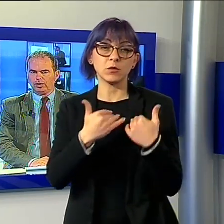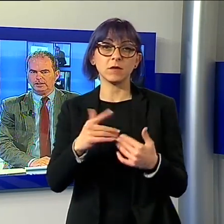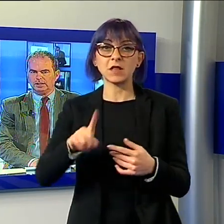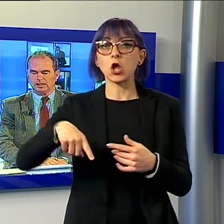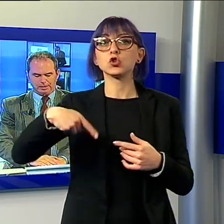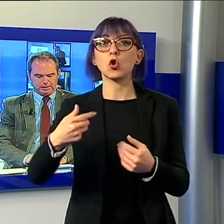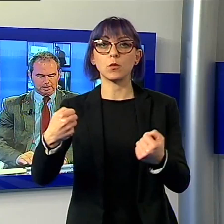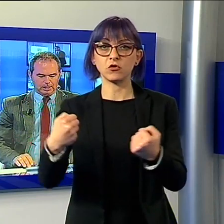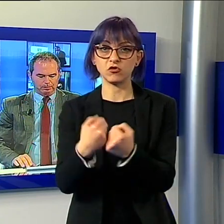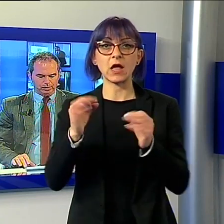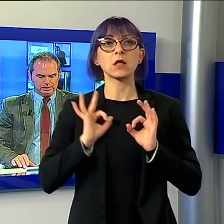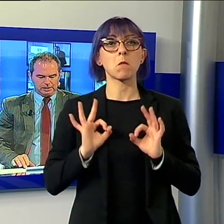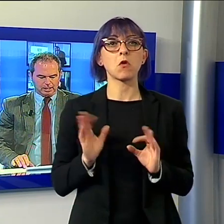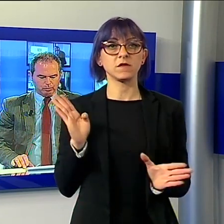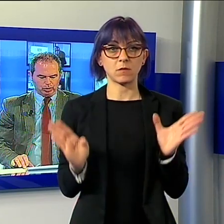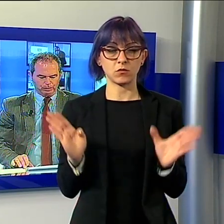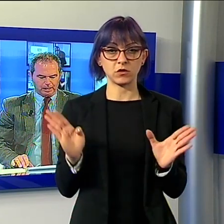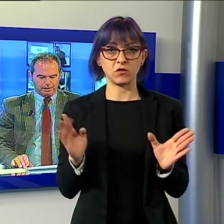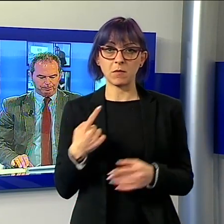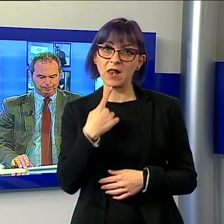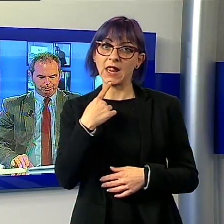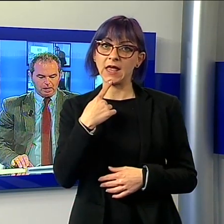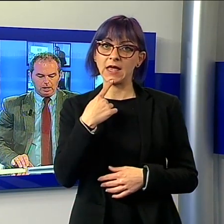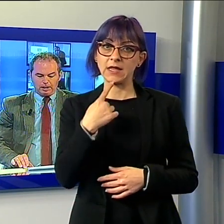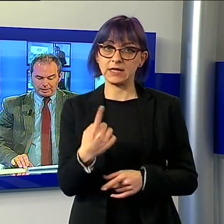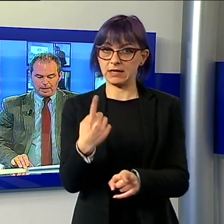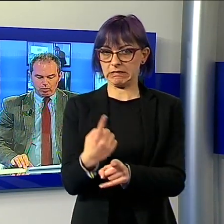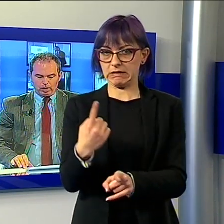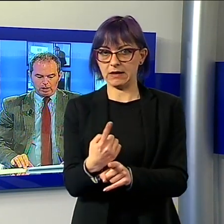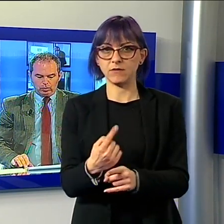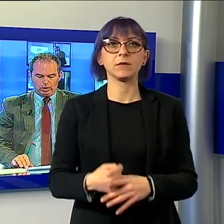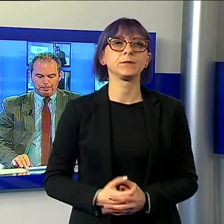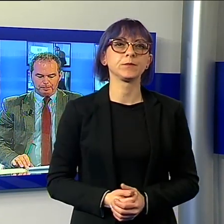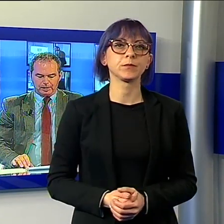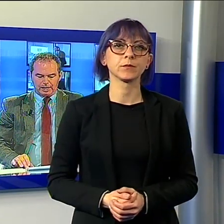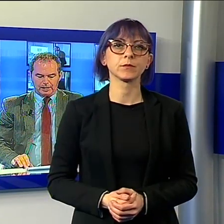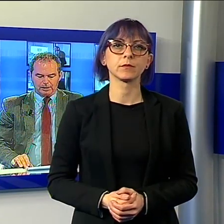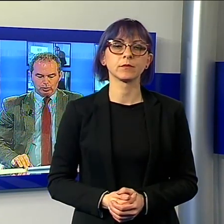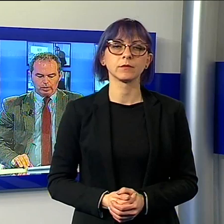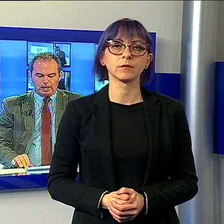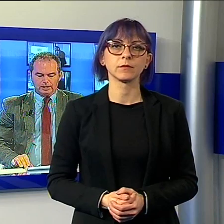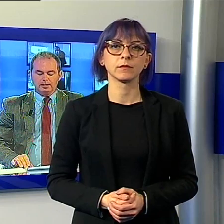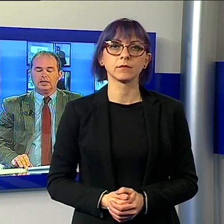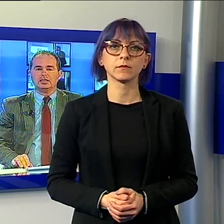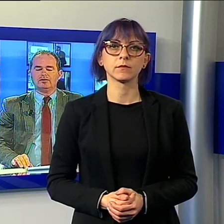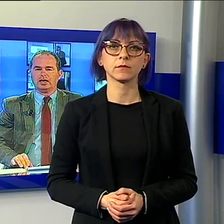essere stabilite dalla Polizia Municipale. Rimaniamo a Lucca per parlare di una iniziativa, la